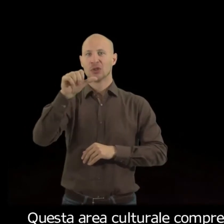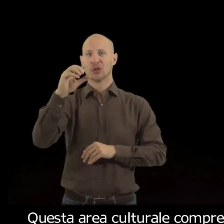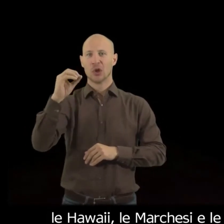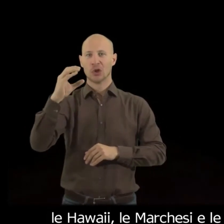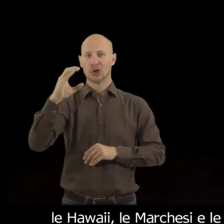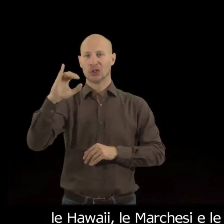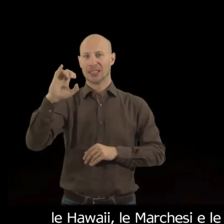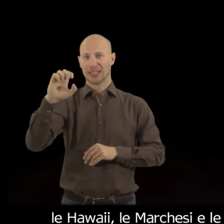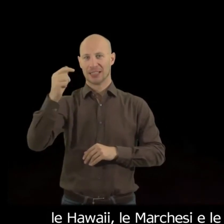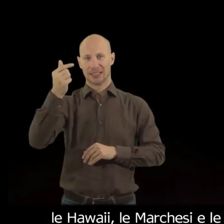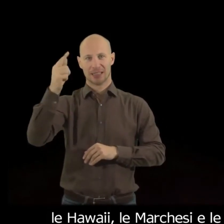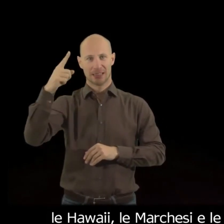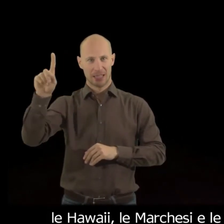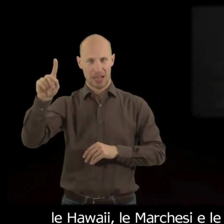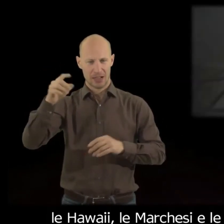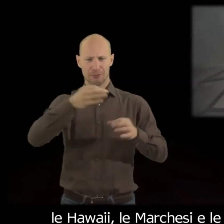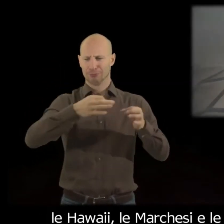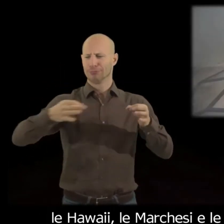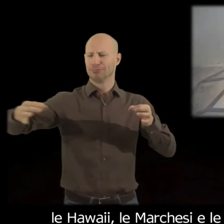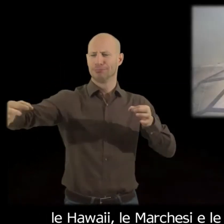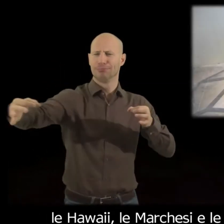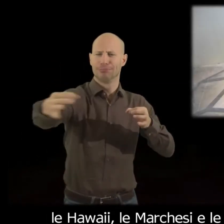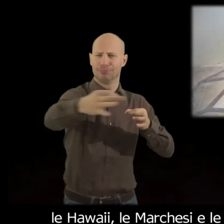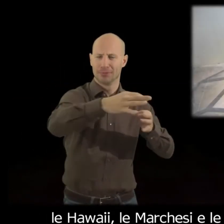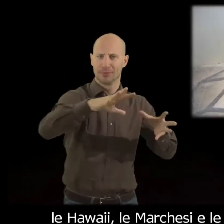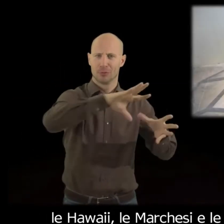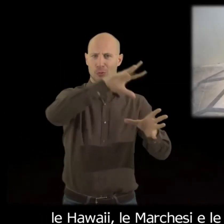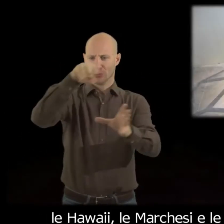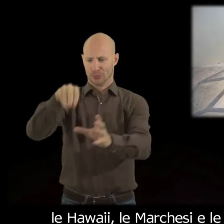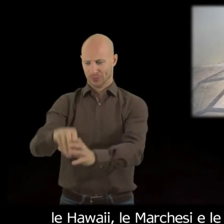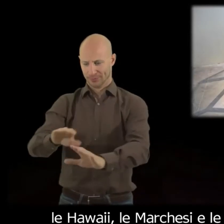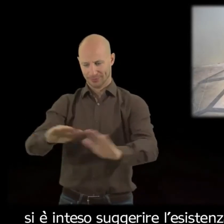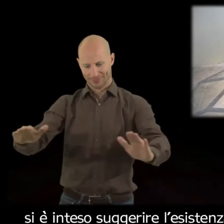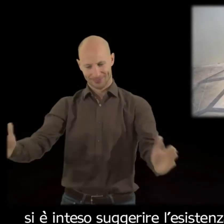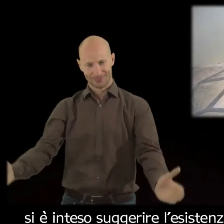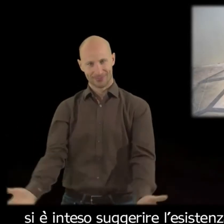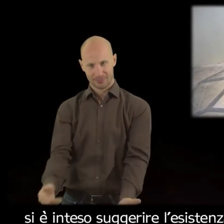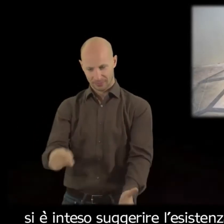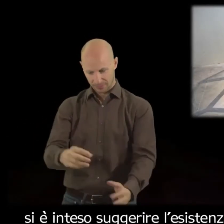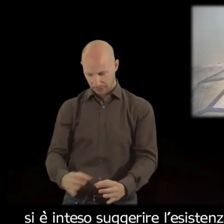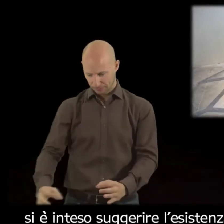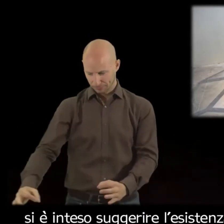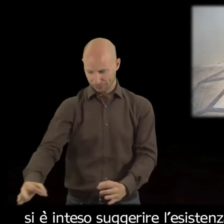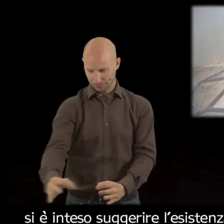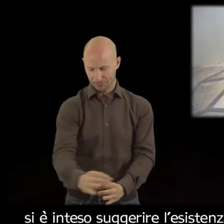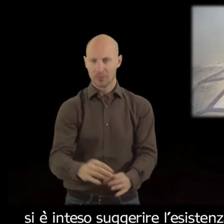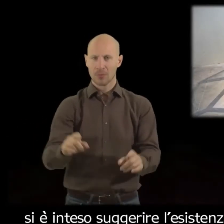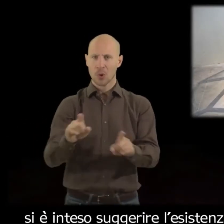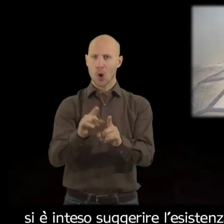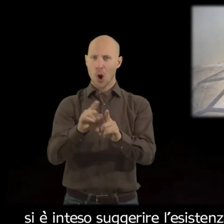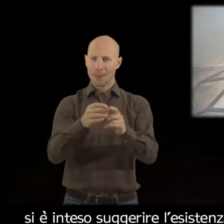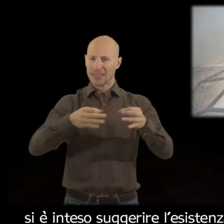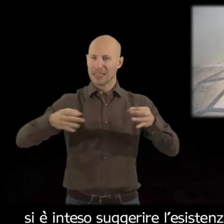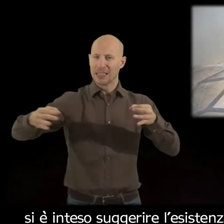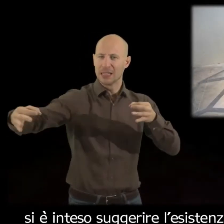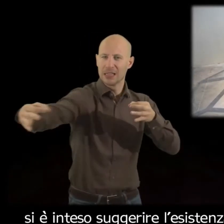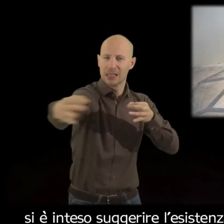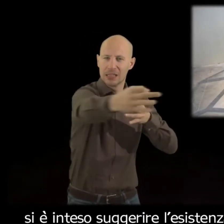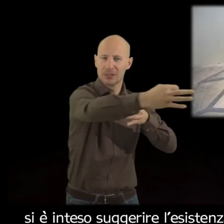Attraverso questo allestimento si è inteso suggerire l'esistenza di un mare di isole, in una prospettiva olistica in cui ciascuna è vista nella